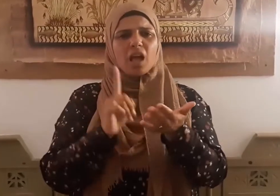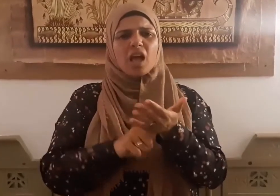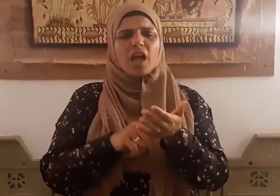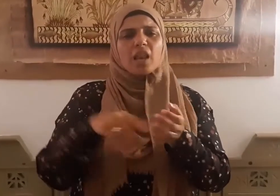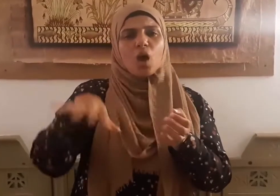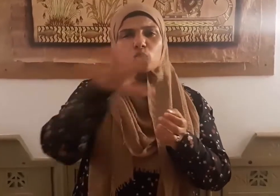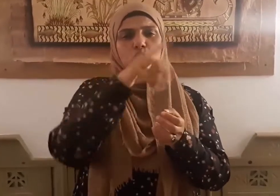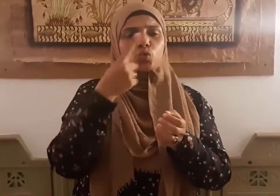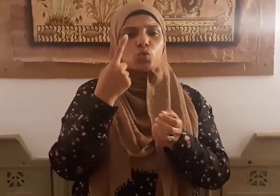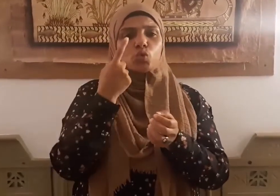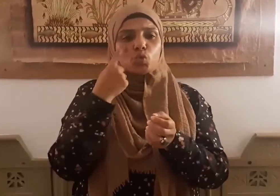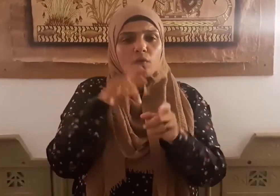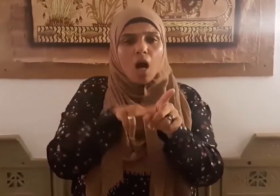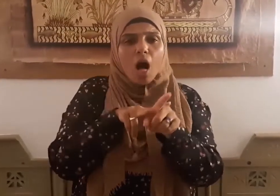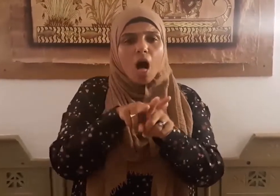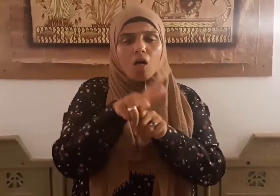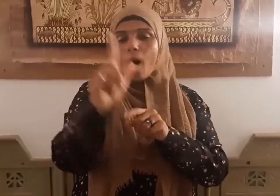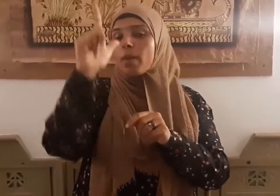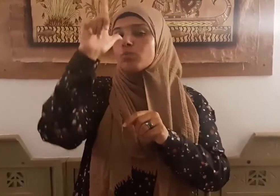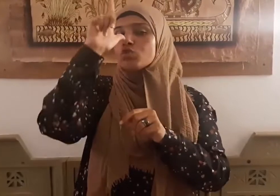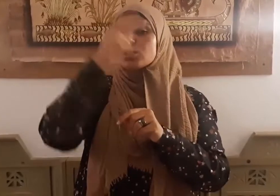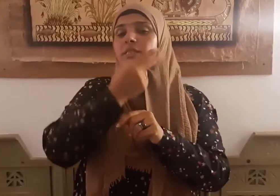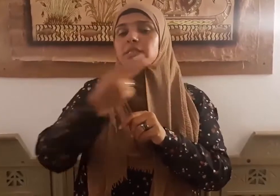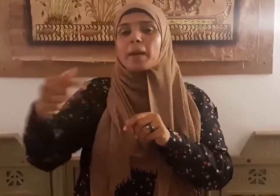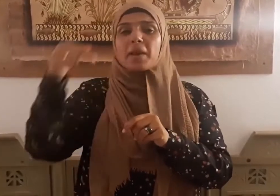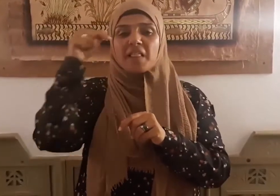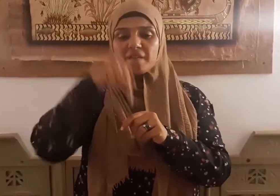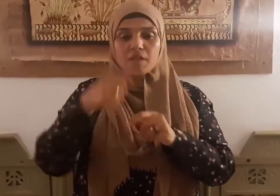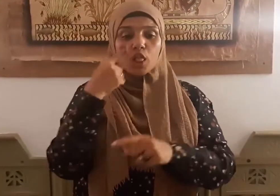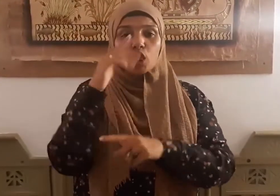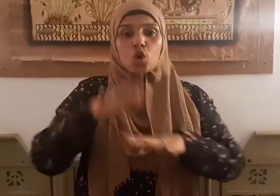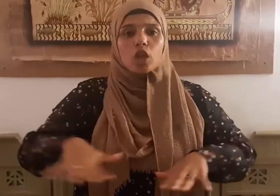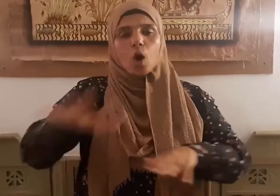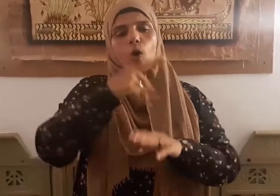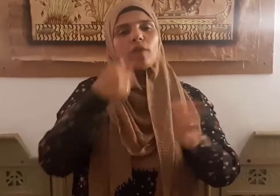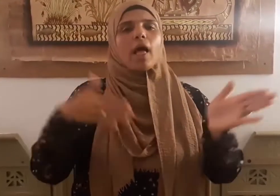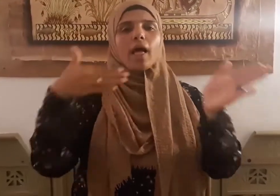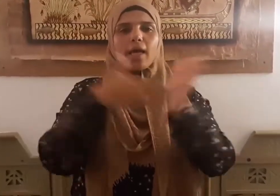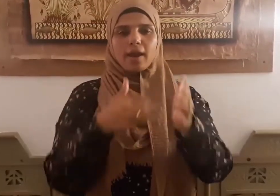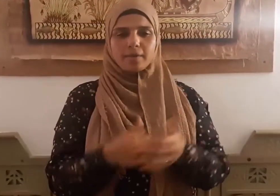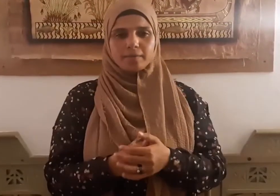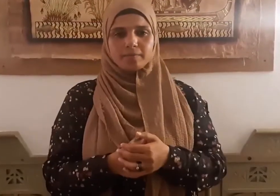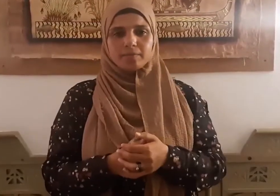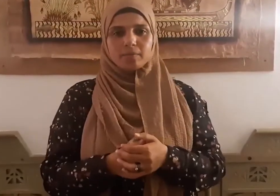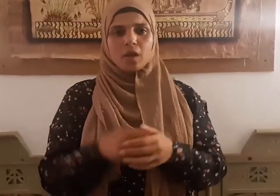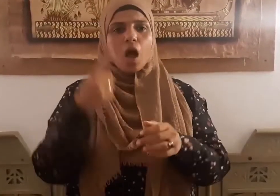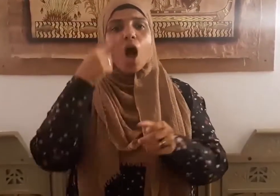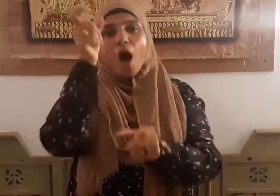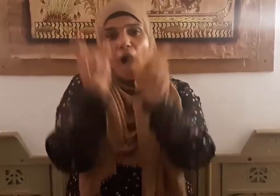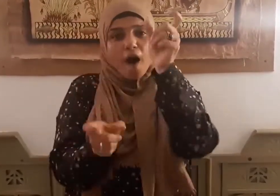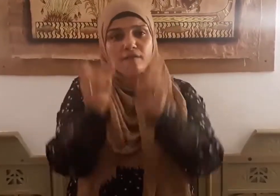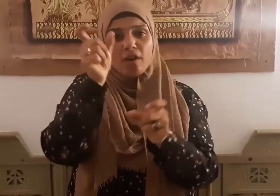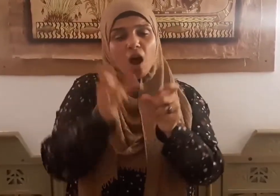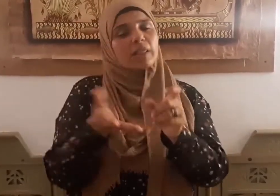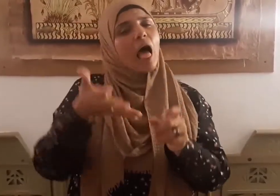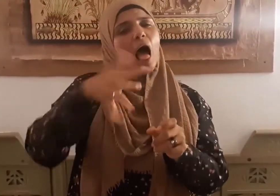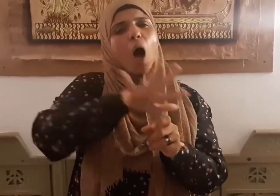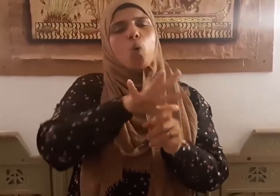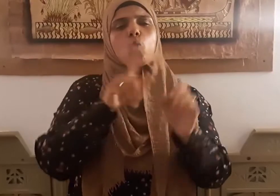المستكبرين وخيمة في الدنيا والآخرة أفرادا كانوا أو أمما